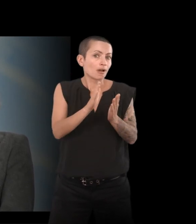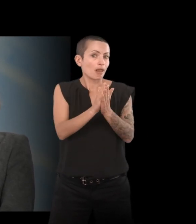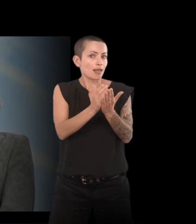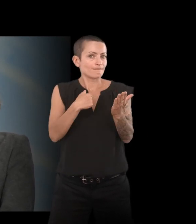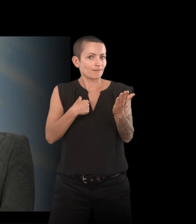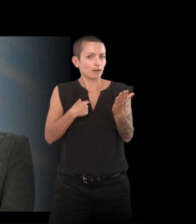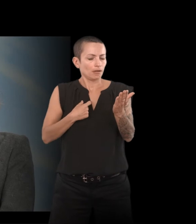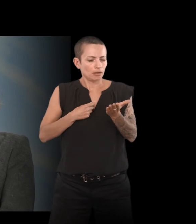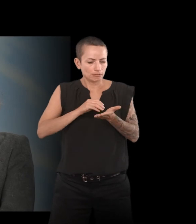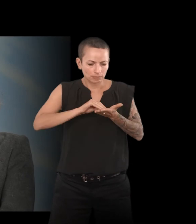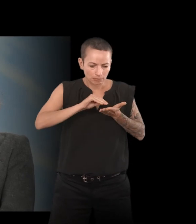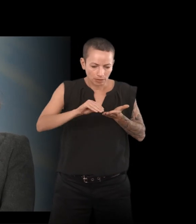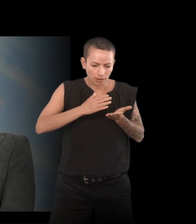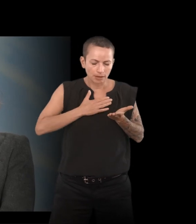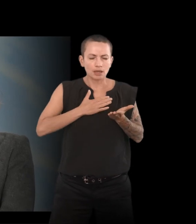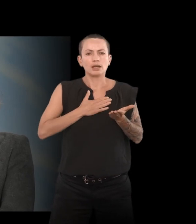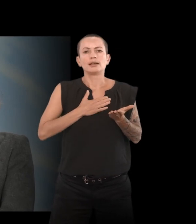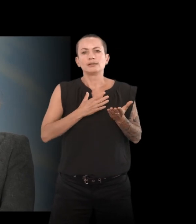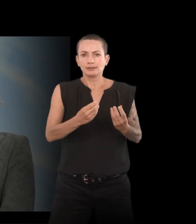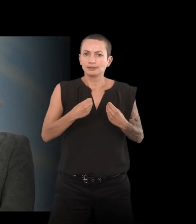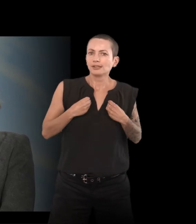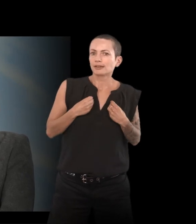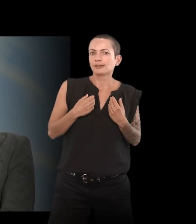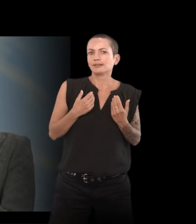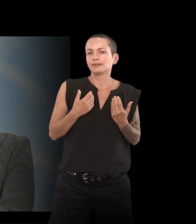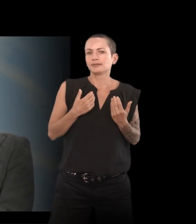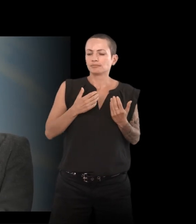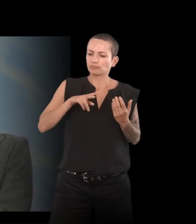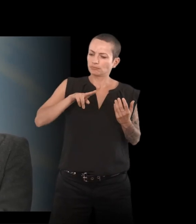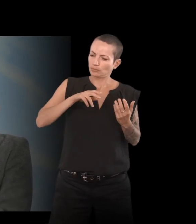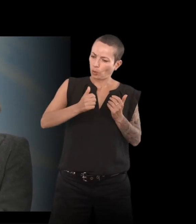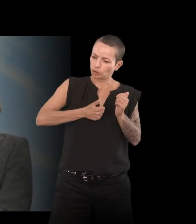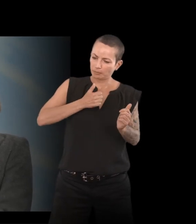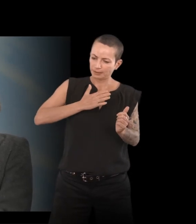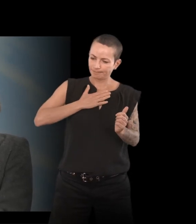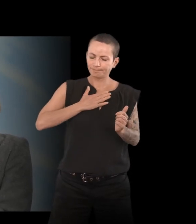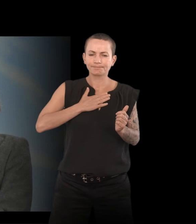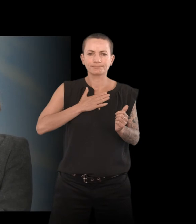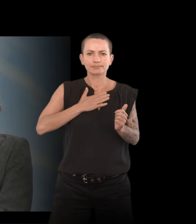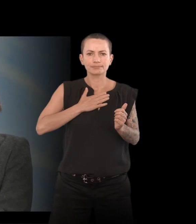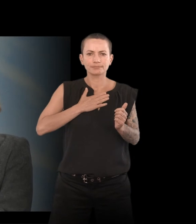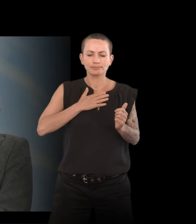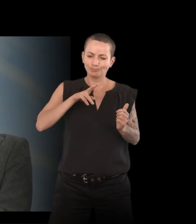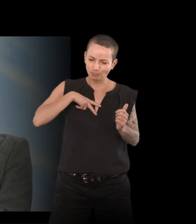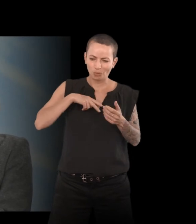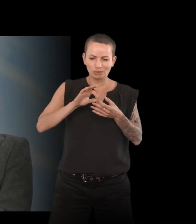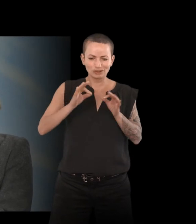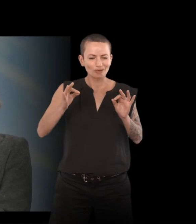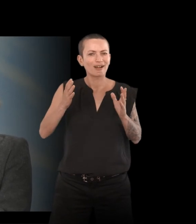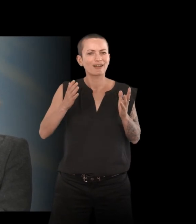permis aussi de retrouver vraiment mon autonomie, enfin l'autonomie au moins de mon histoire et de ce que je voulais